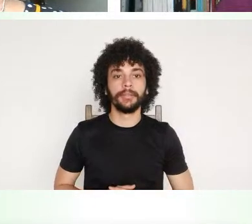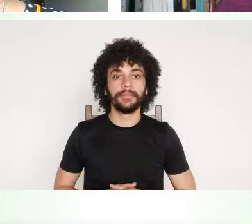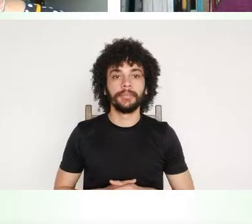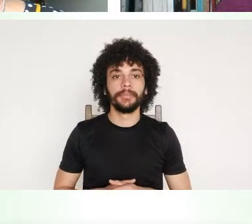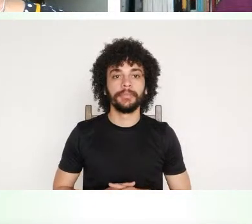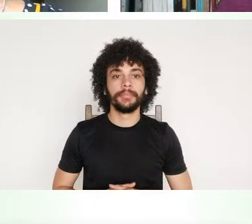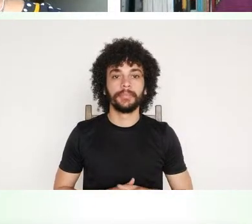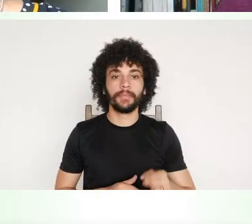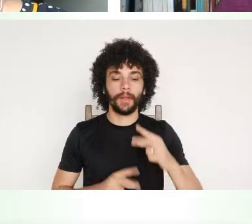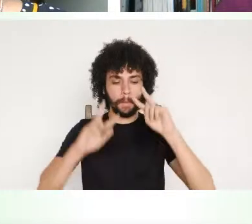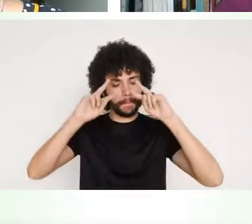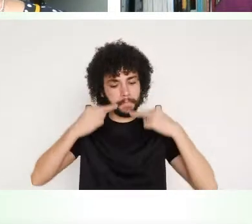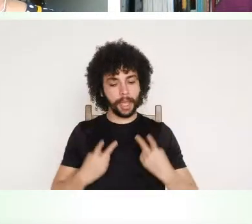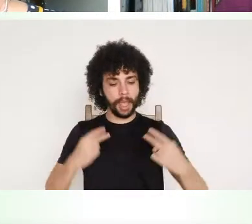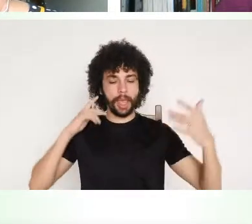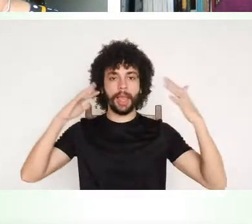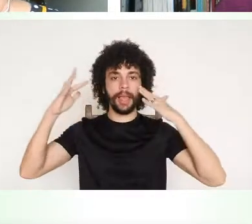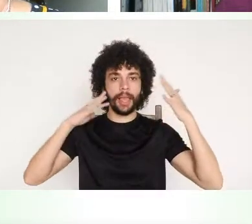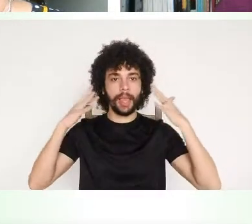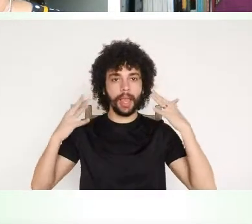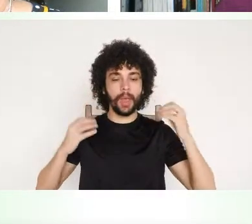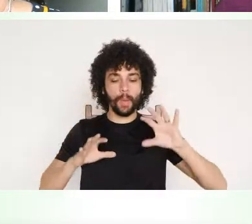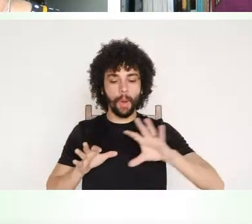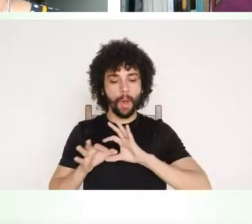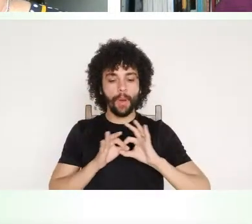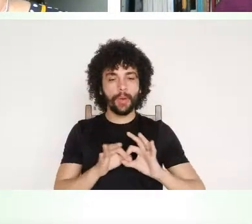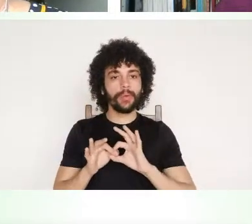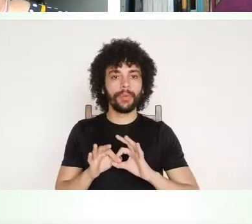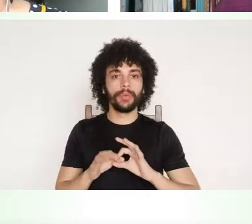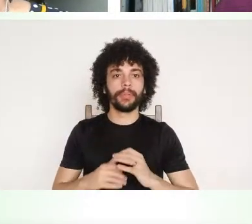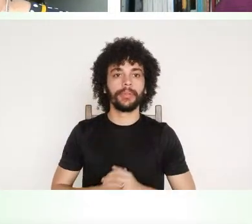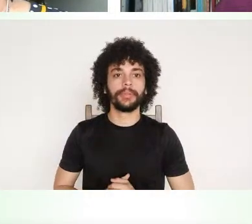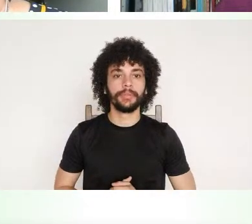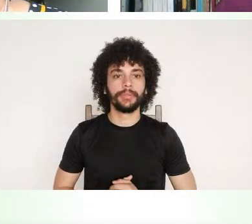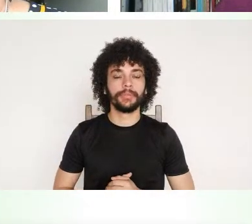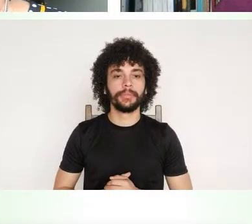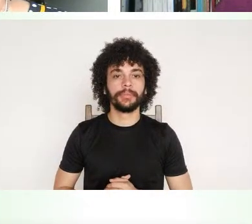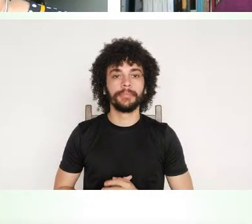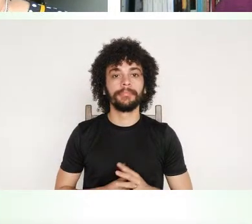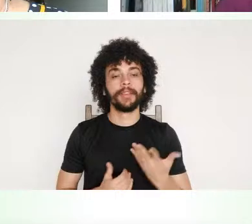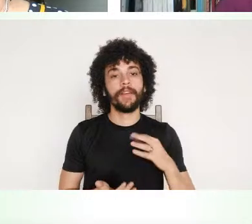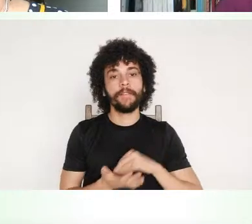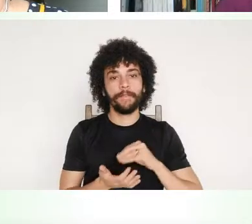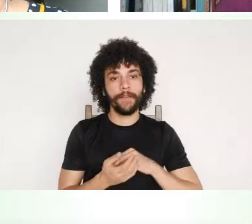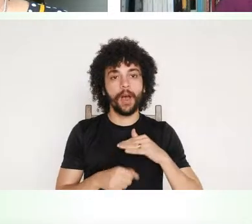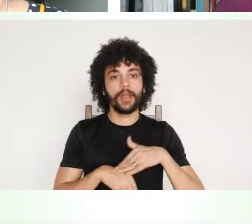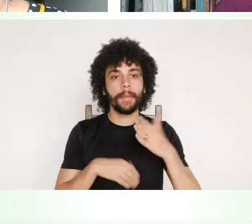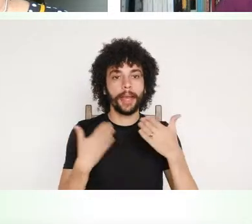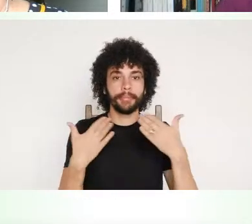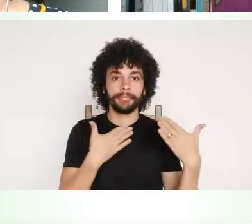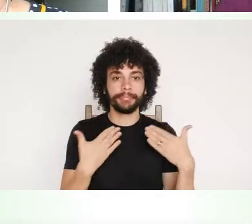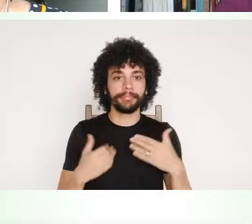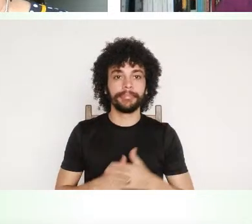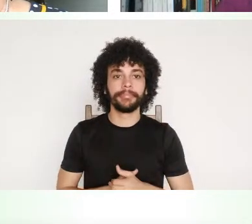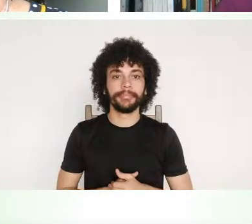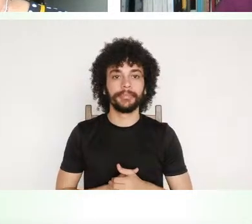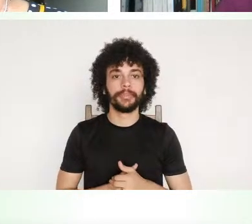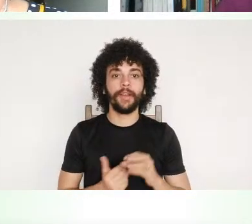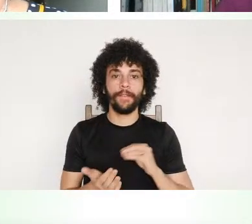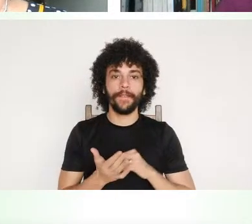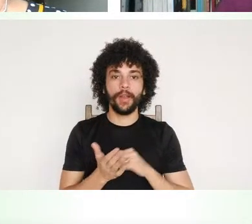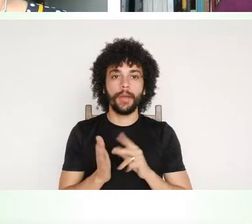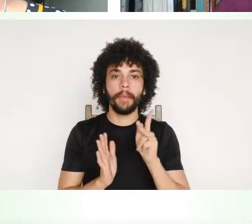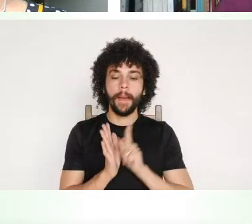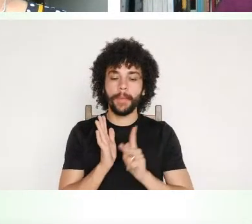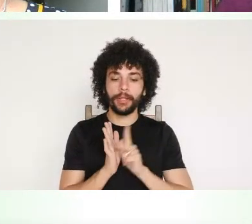pensarmos dentro desse conjunto, acho que falta mais diálogo, falta mais proposição,